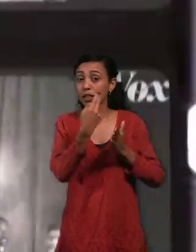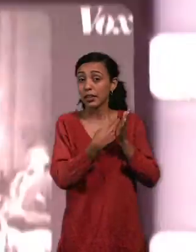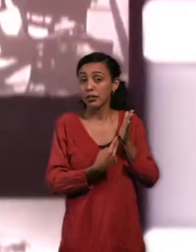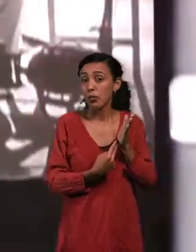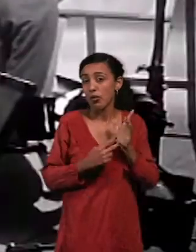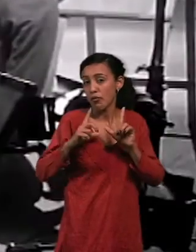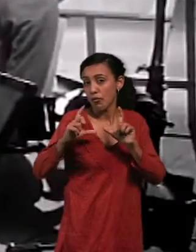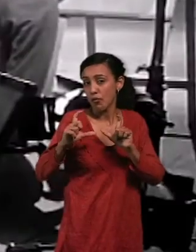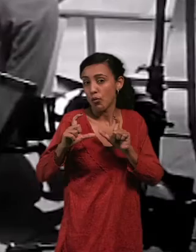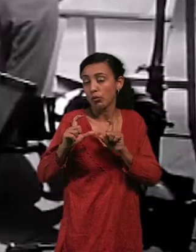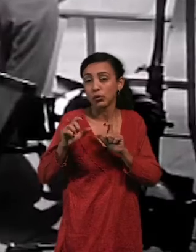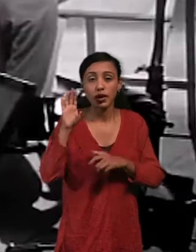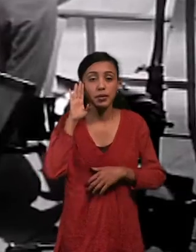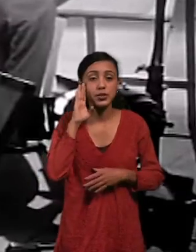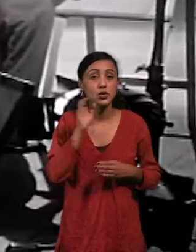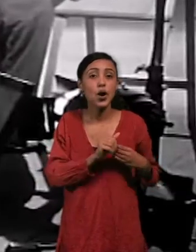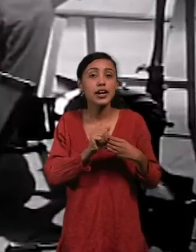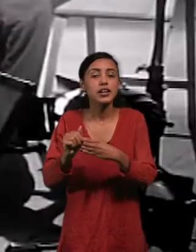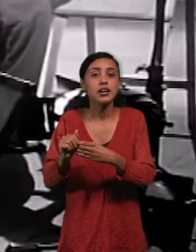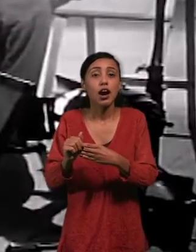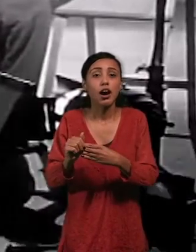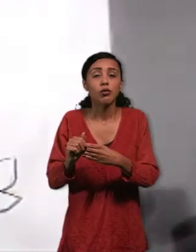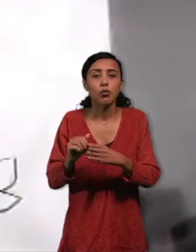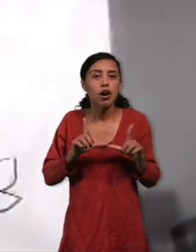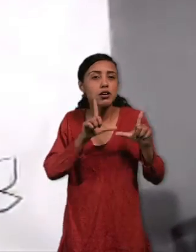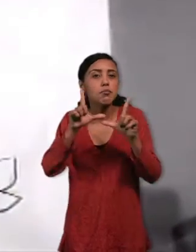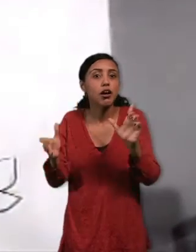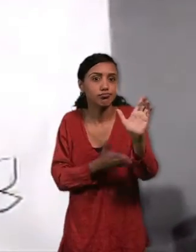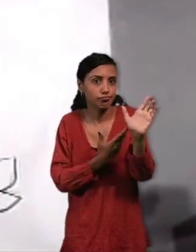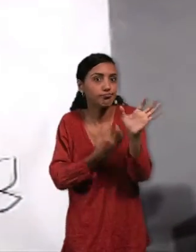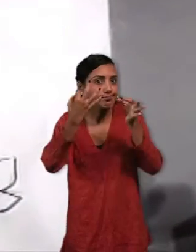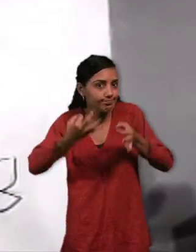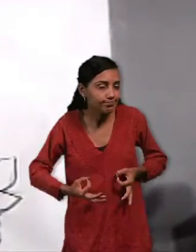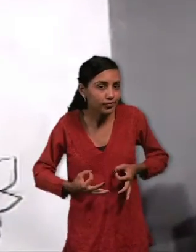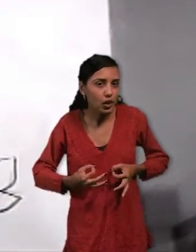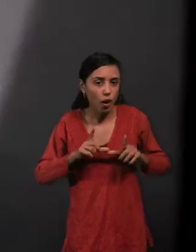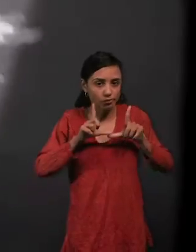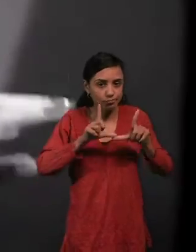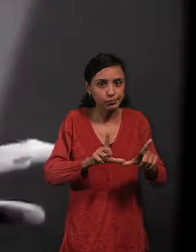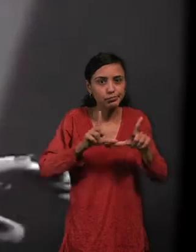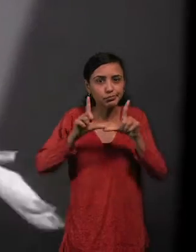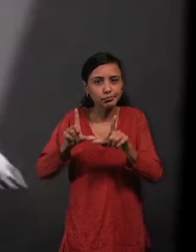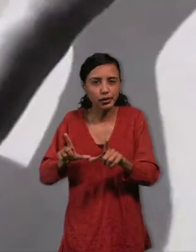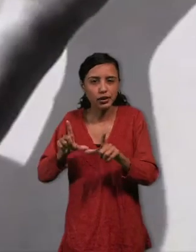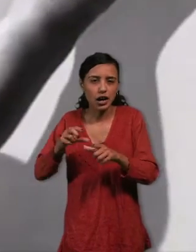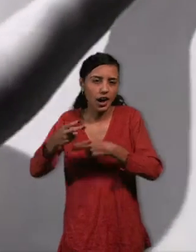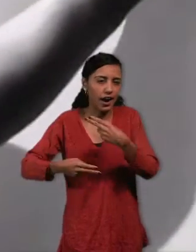tomando como guía una imagen real. De esta forma, cuadro a cuadro, se generaban animaciones muy